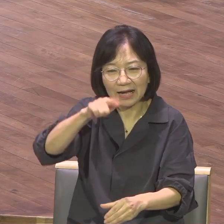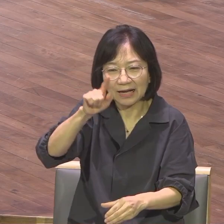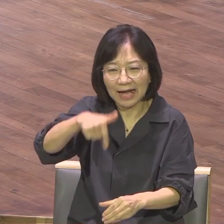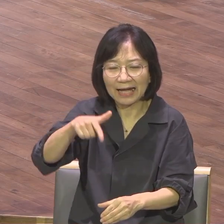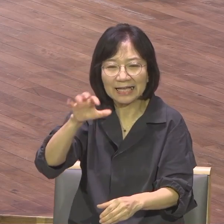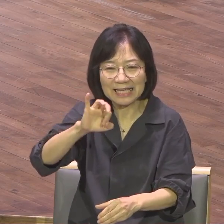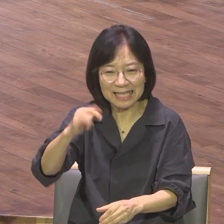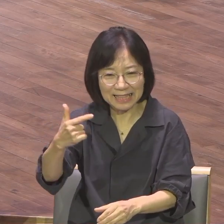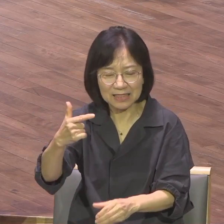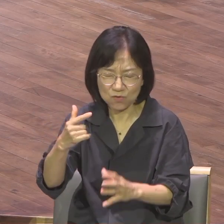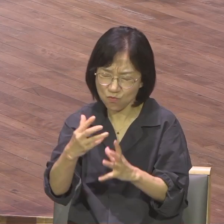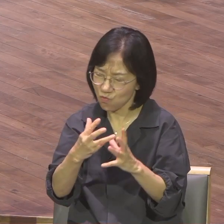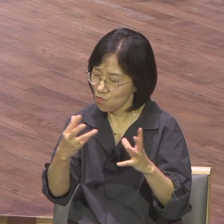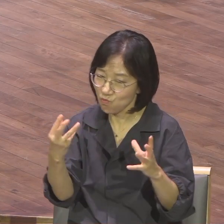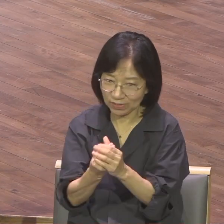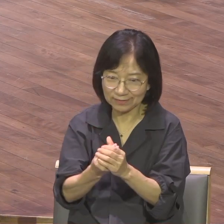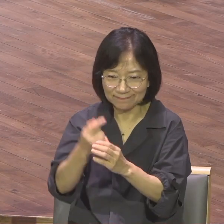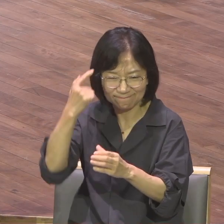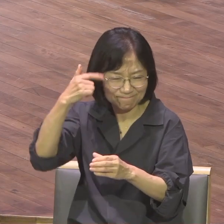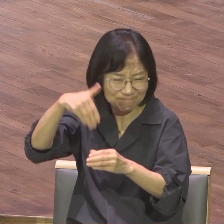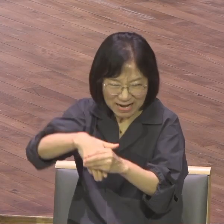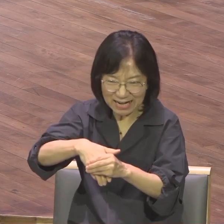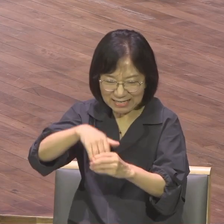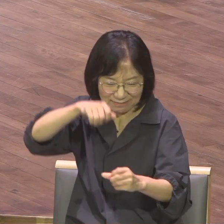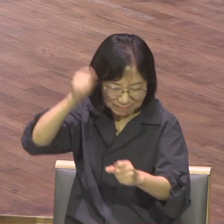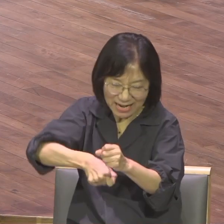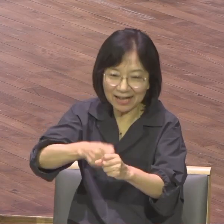가난 땅 들어가서 흔들렸습니다